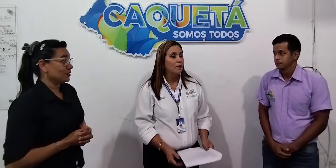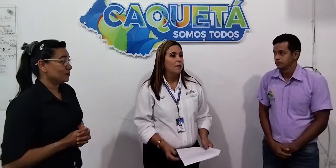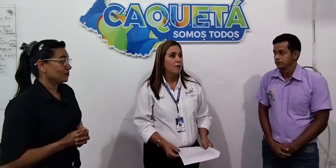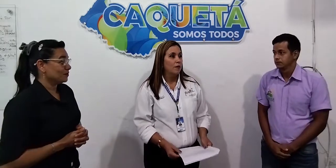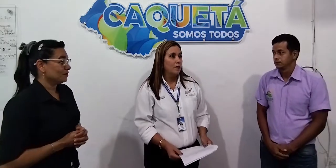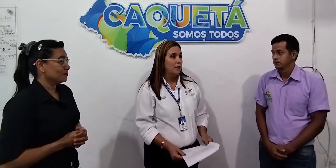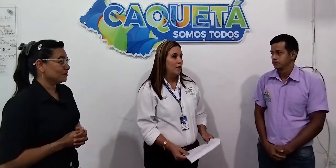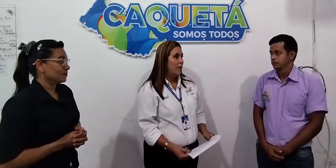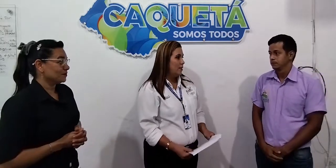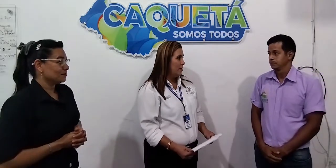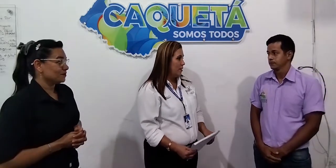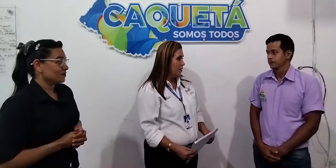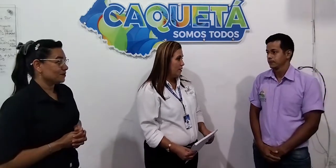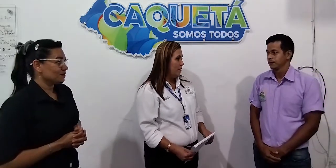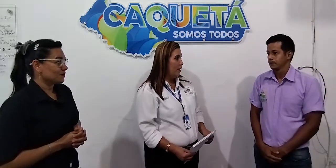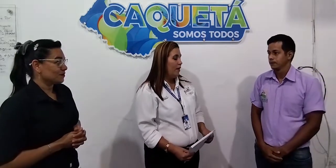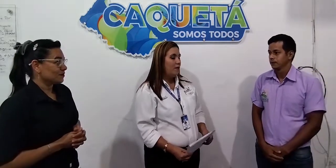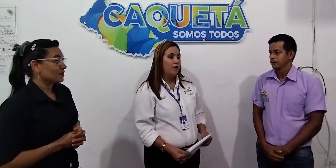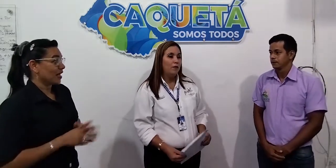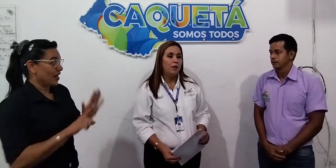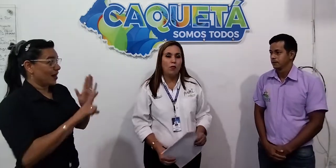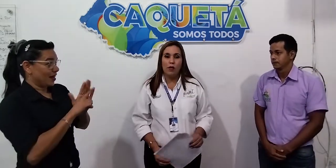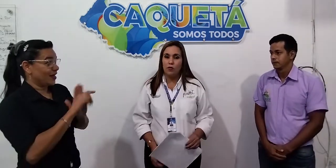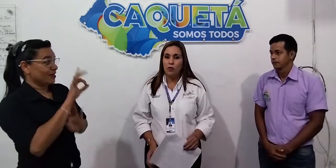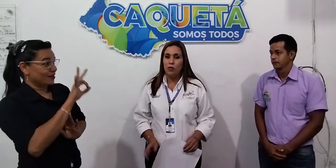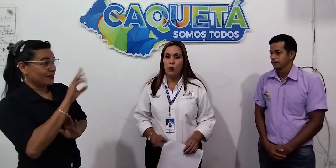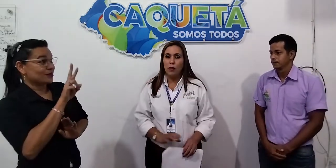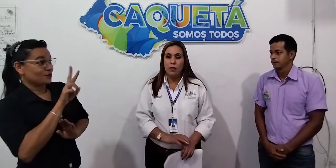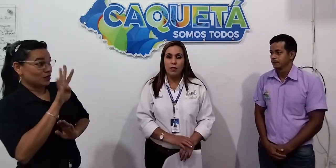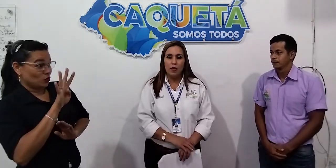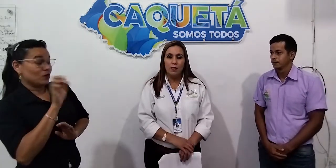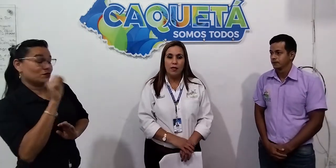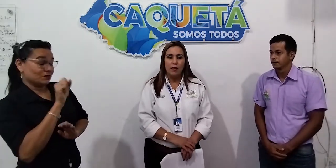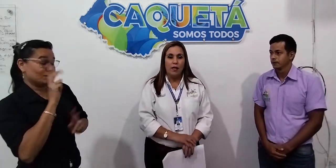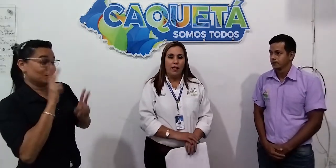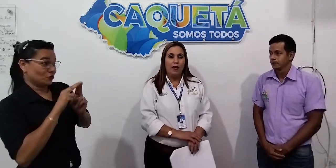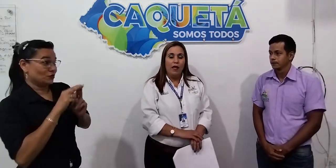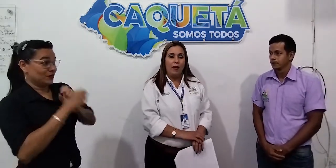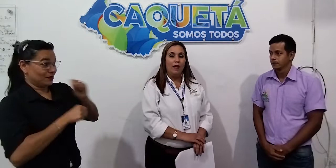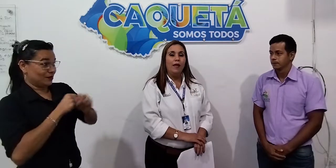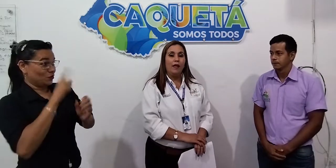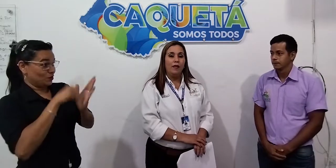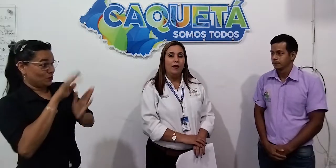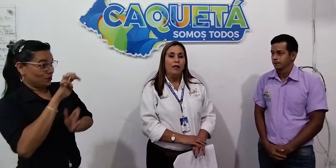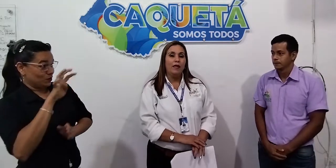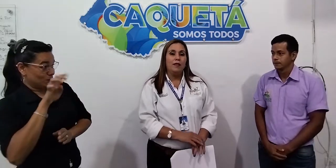Así es, la Ley 324 de 1996 es la ley que